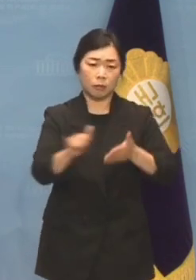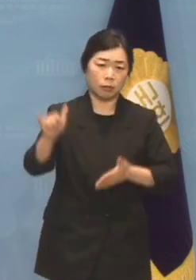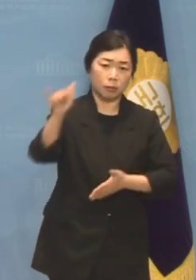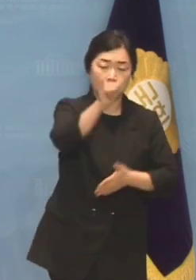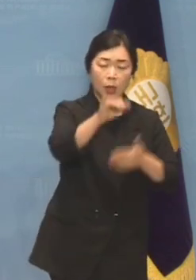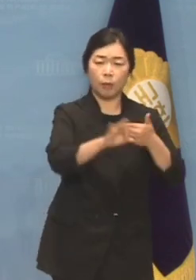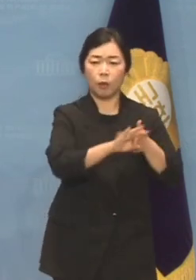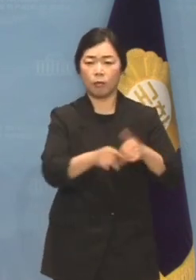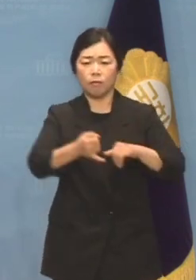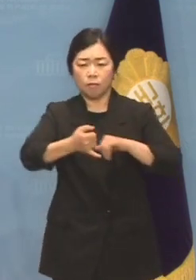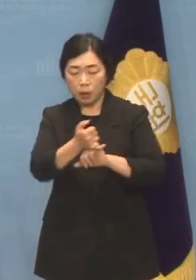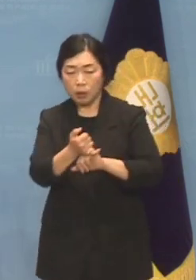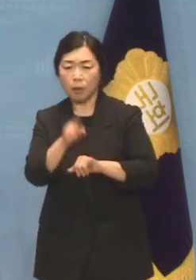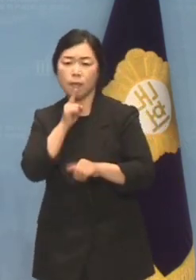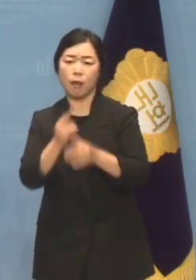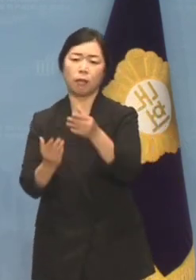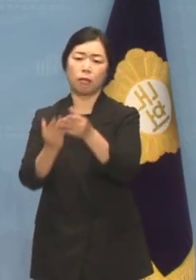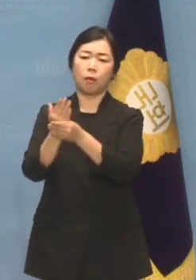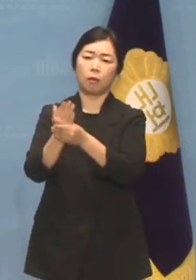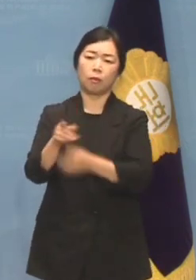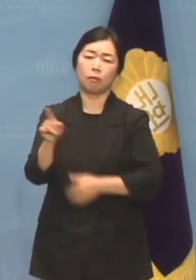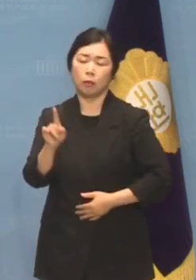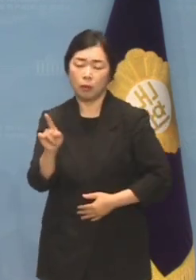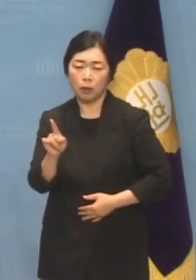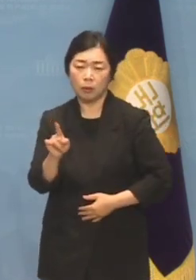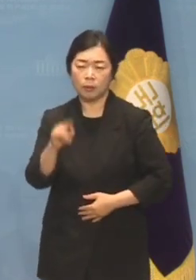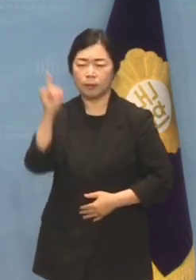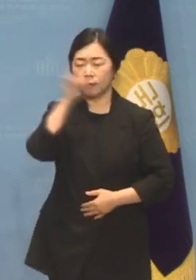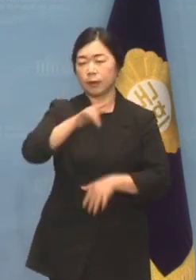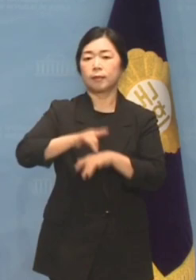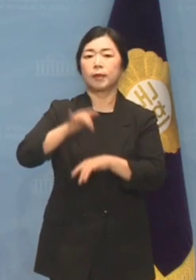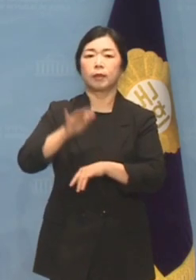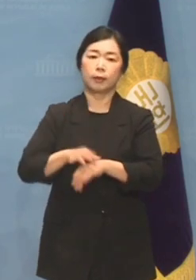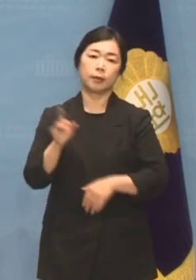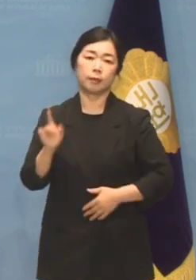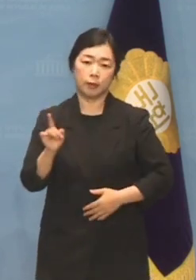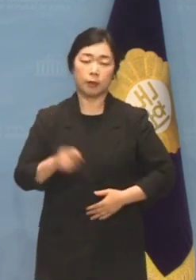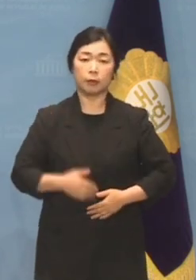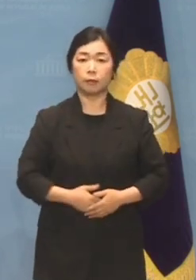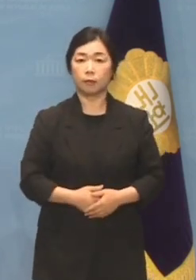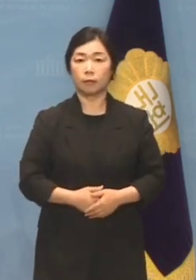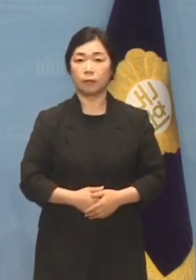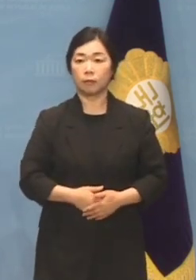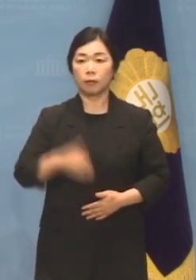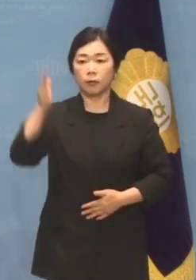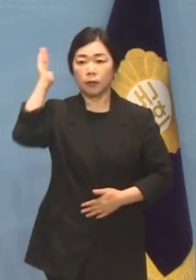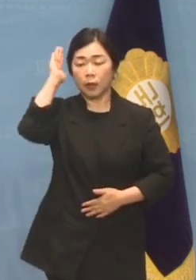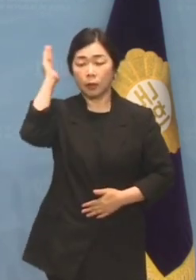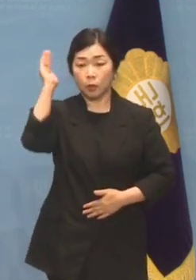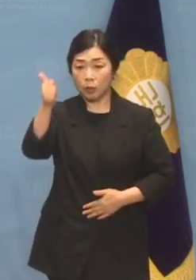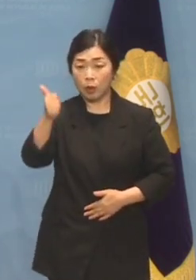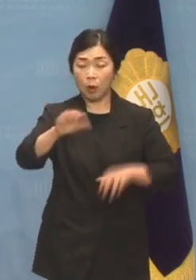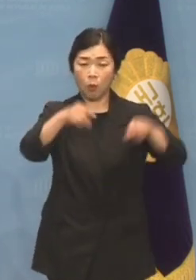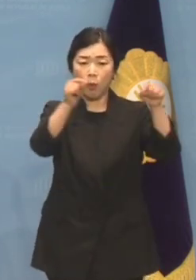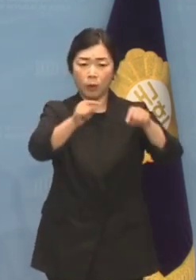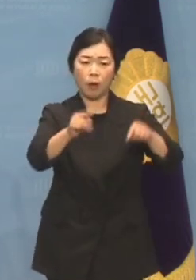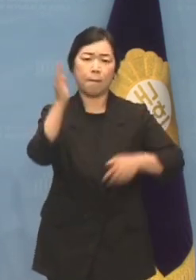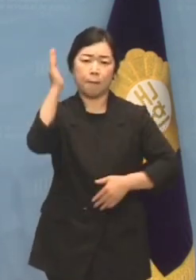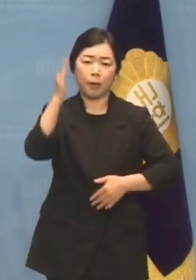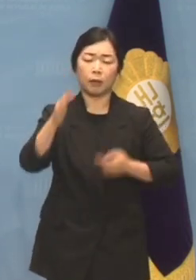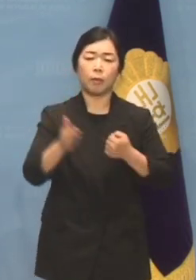나서기만 하면 반드시 나오는 참으로 못된 버릇입니다. 대통령의 외교적 발언에 대해